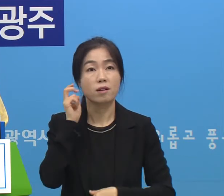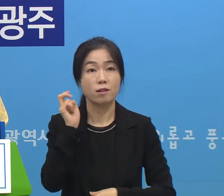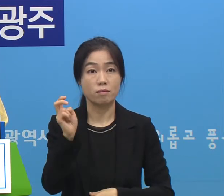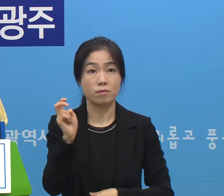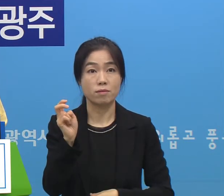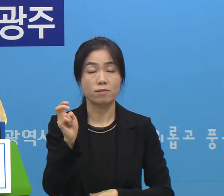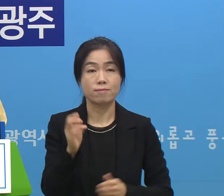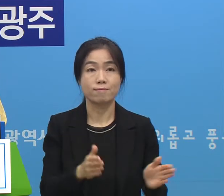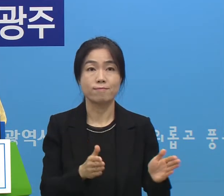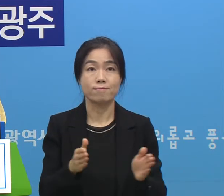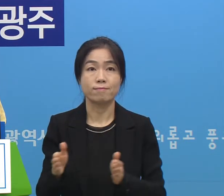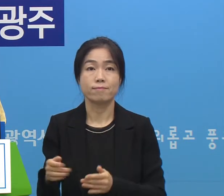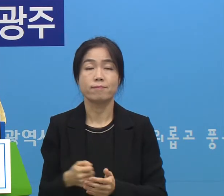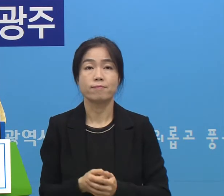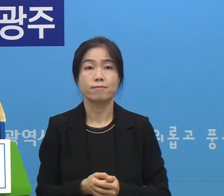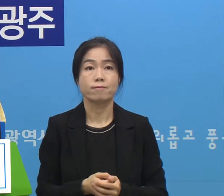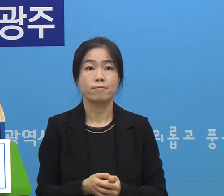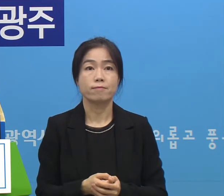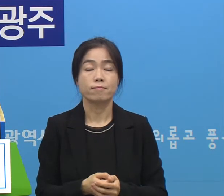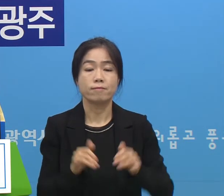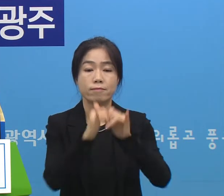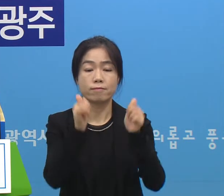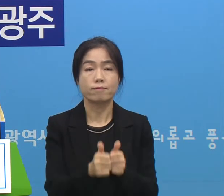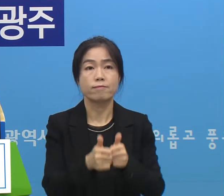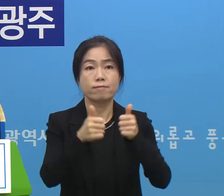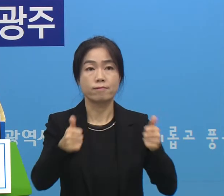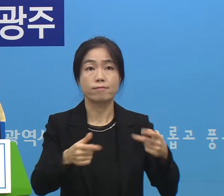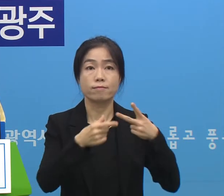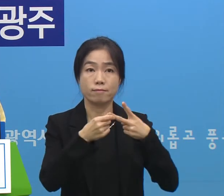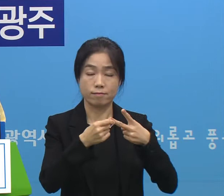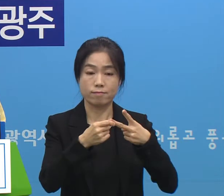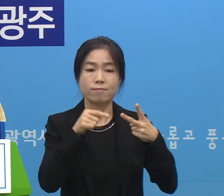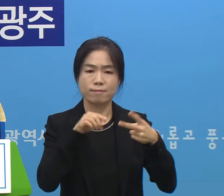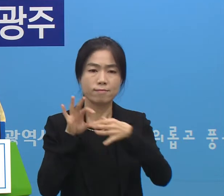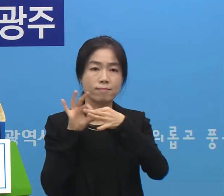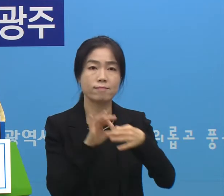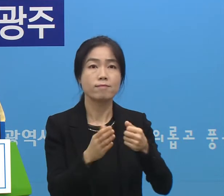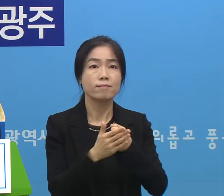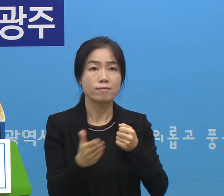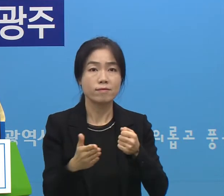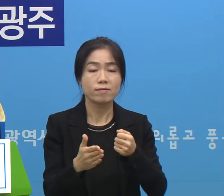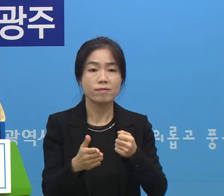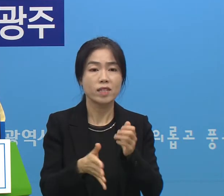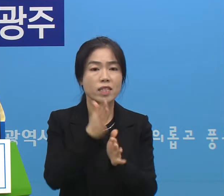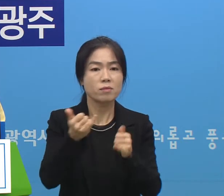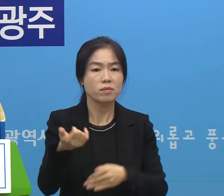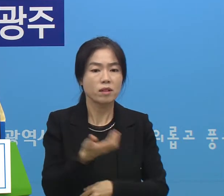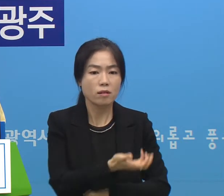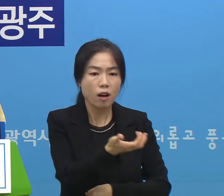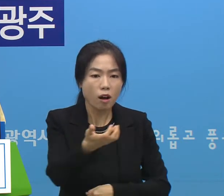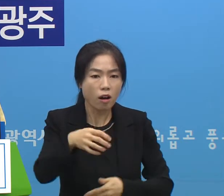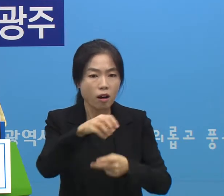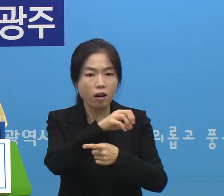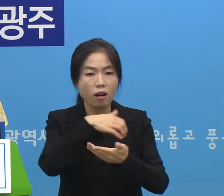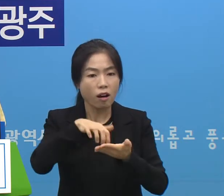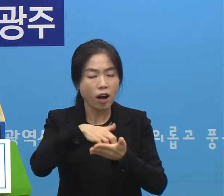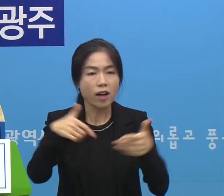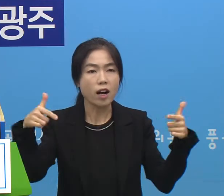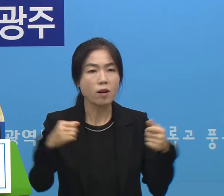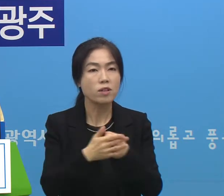또 사회적 거리 두기 2단계 이었기 때문에 시민들의 이동량이 감소해서 전체적으로